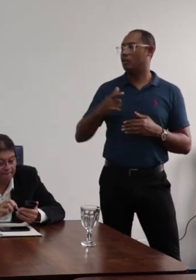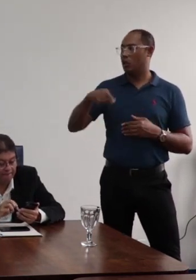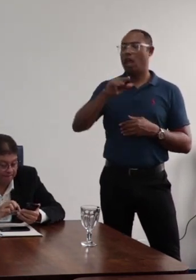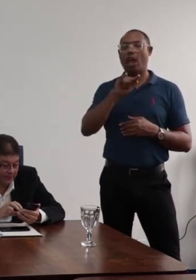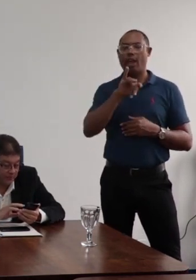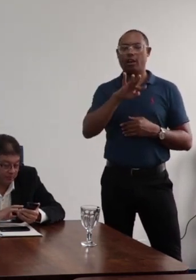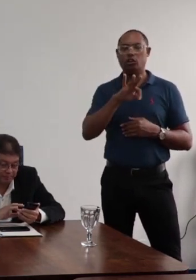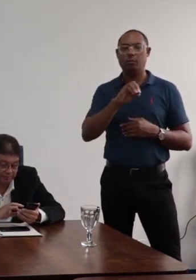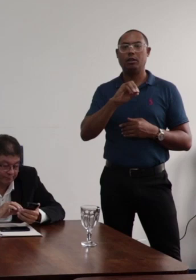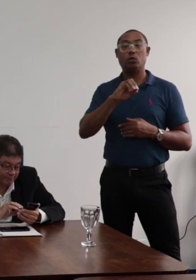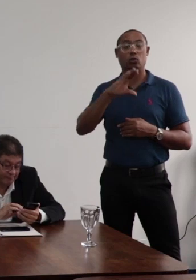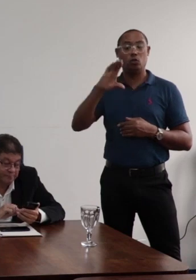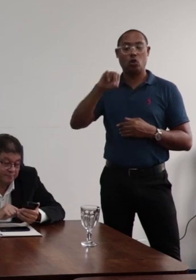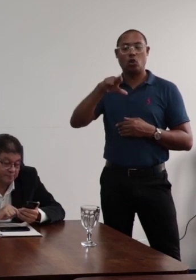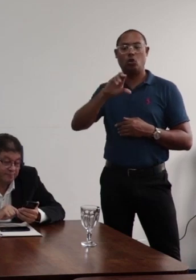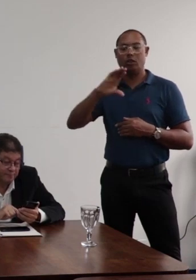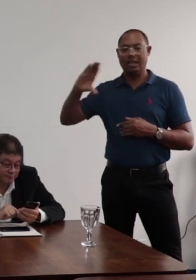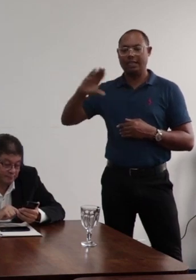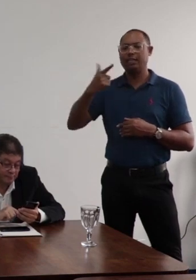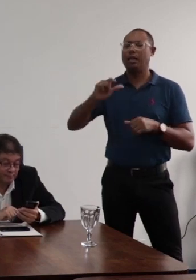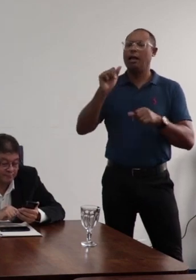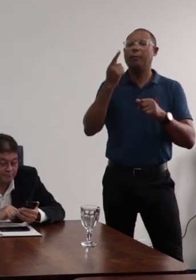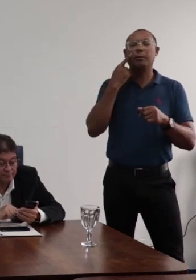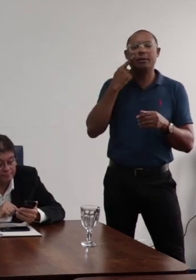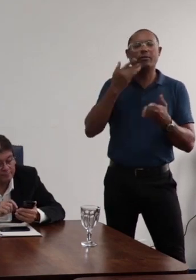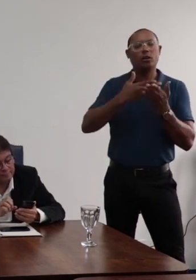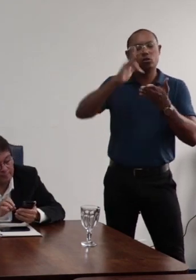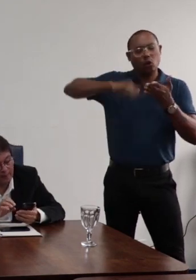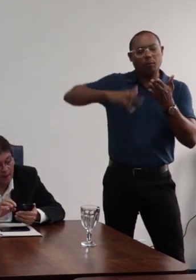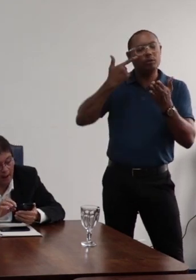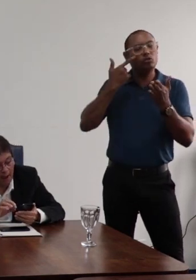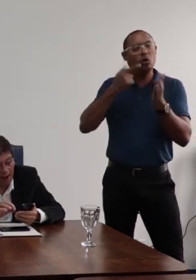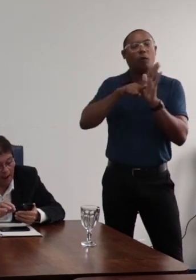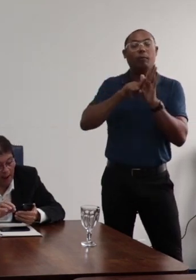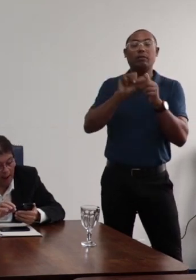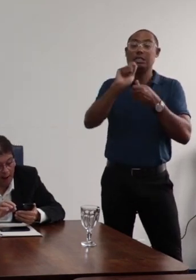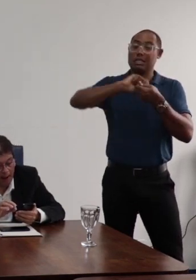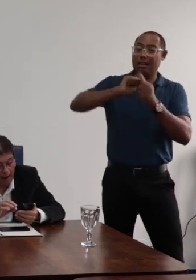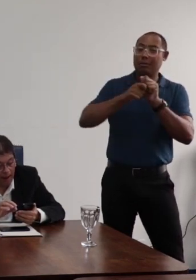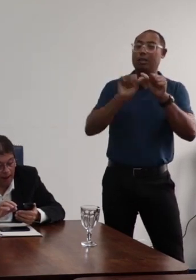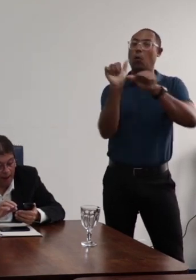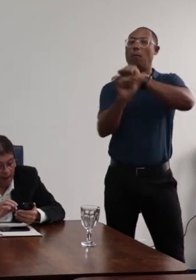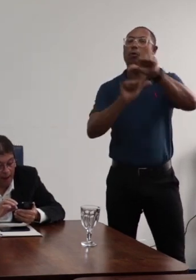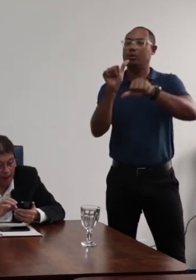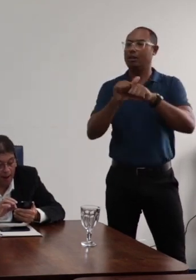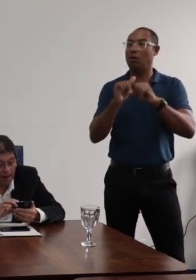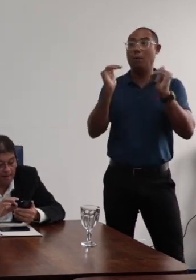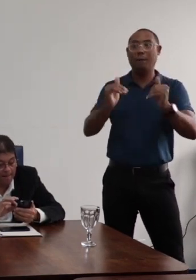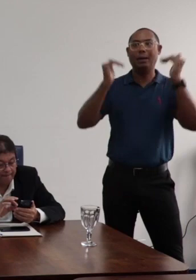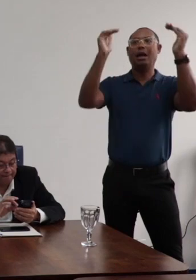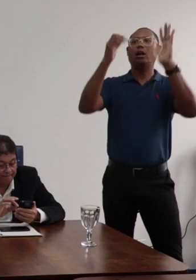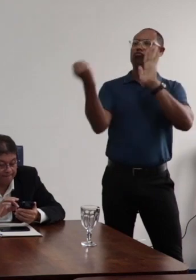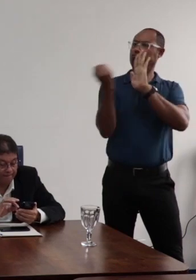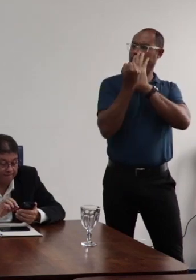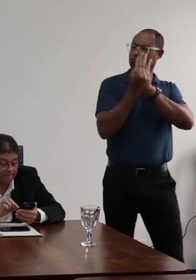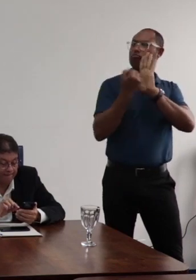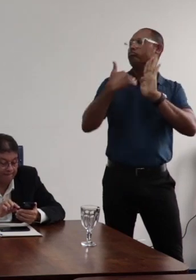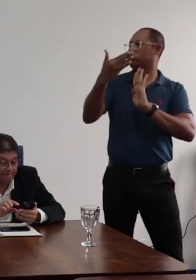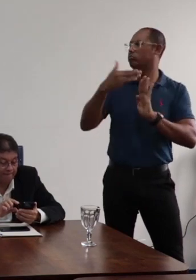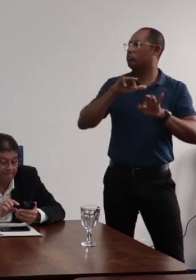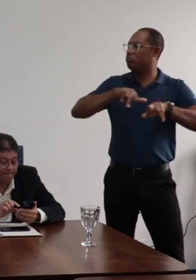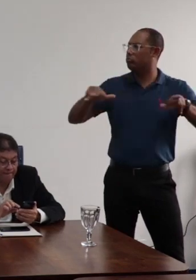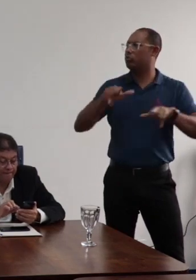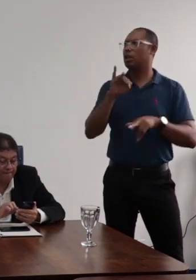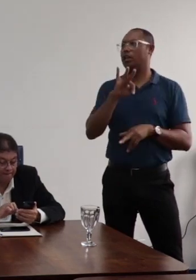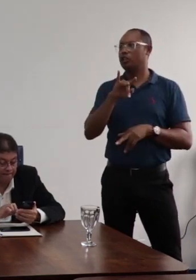que é o regimento do Conar, pudesse fazer essa revisão exatamente porque se há uma congruência com o marco legal maior que são